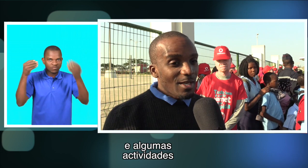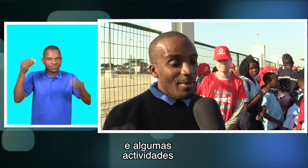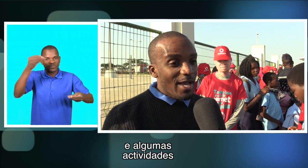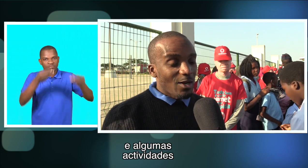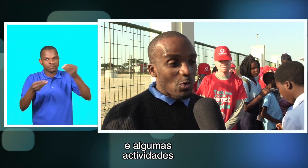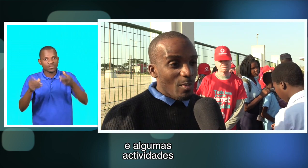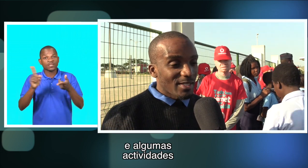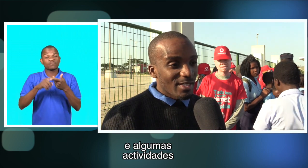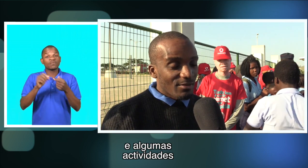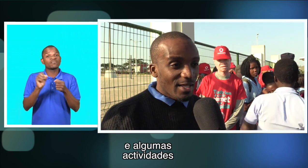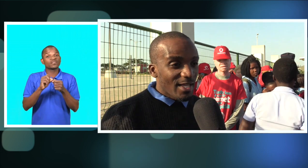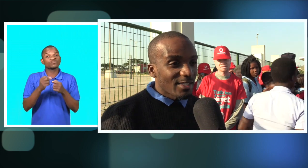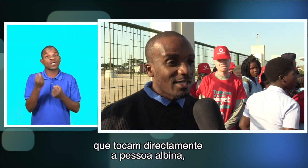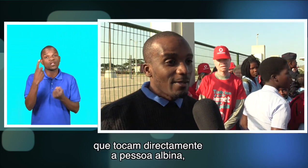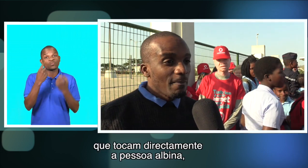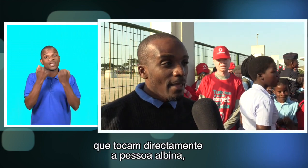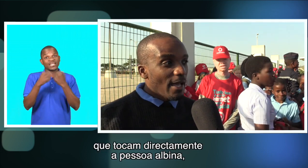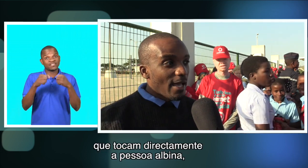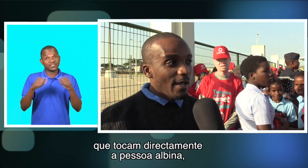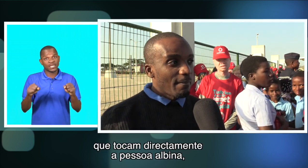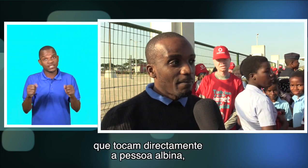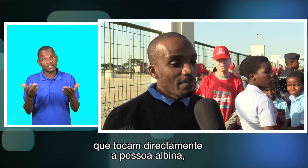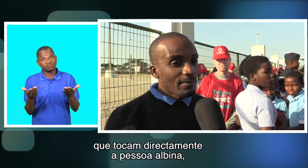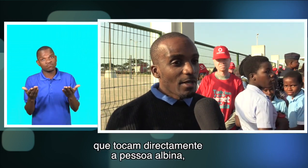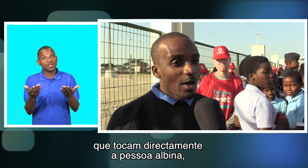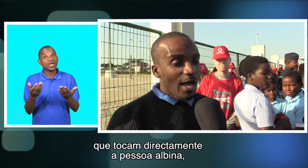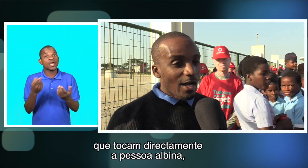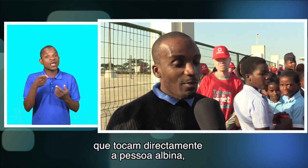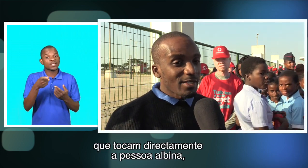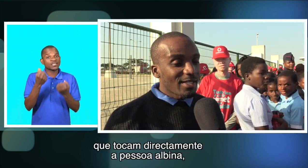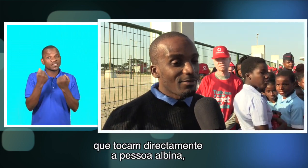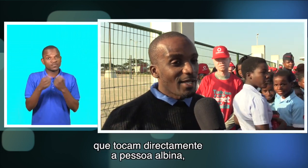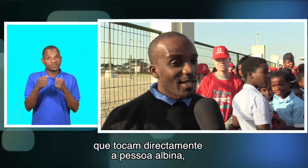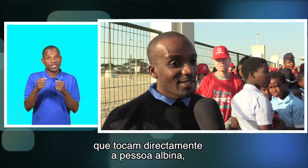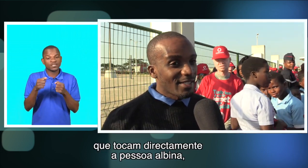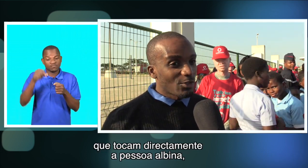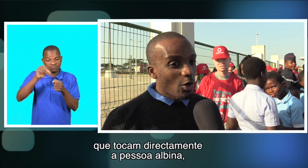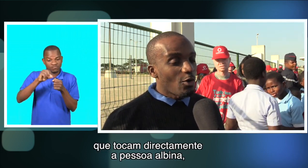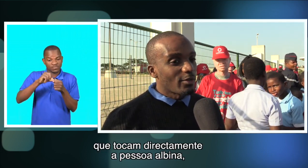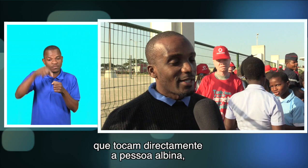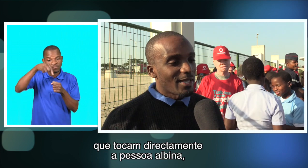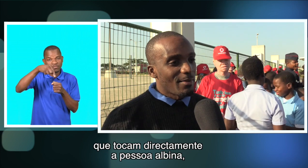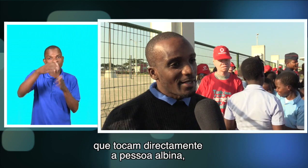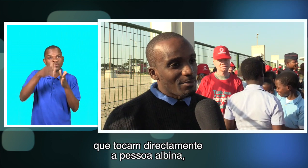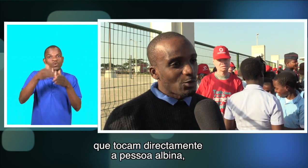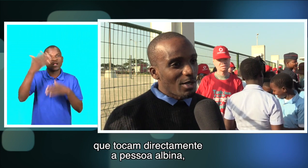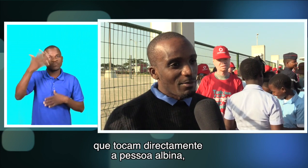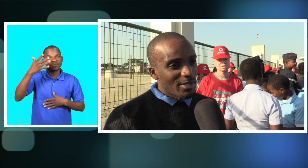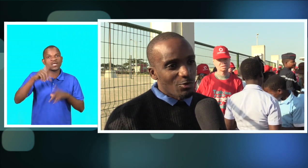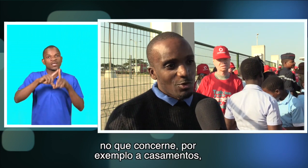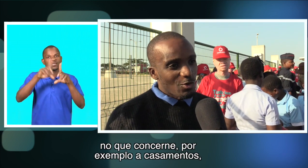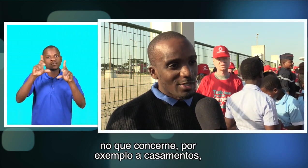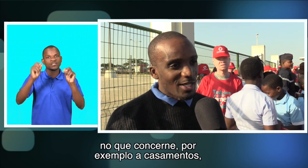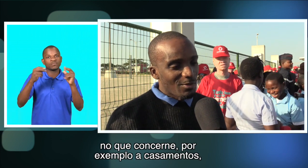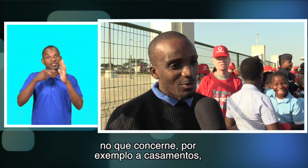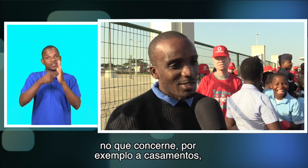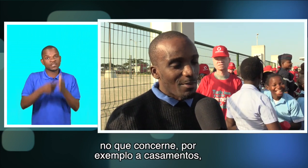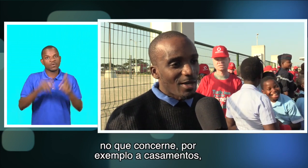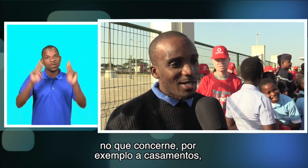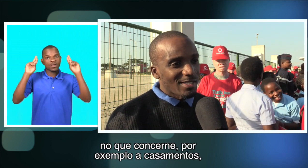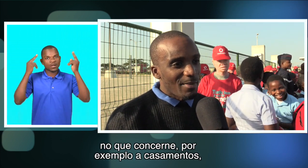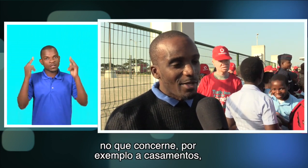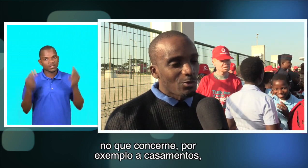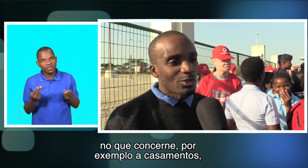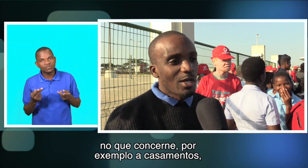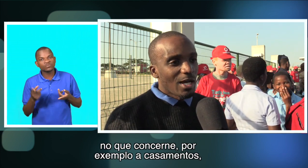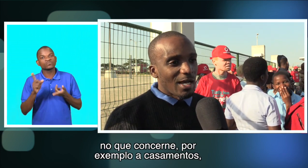realizamos também algumas atividades que... algumas atividades que tocam diretamente a pessoa albina. No que concerne, por